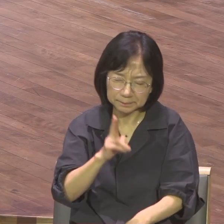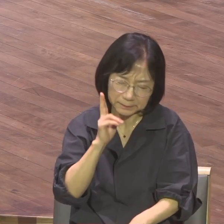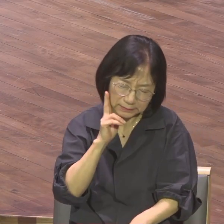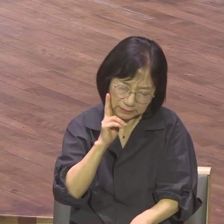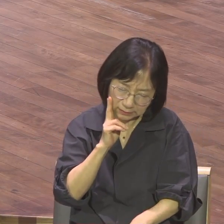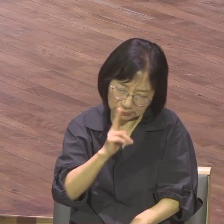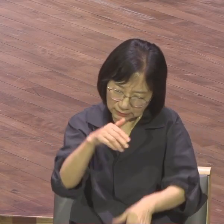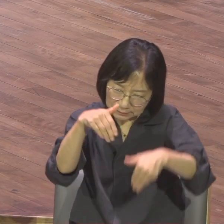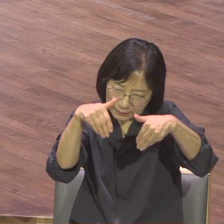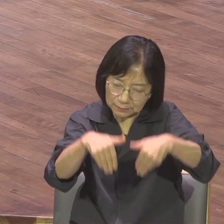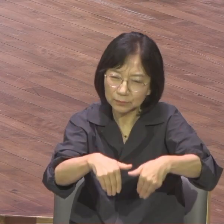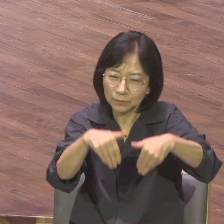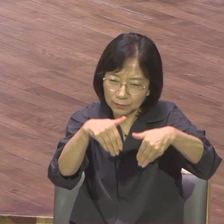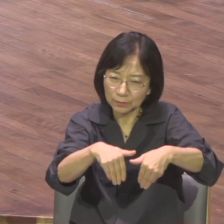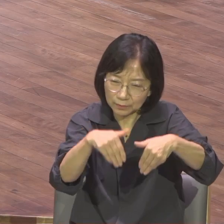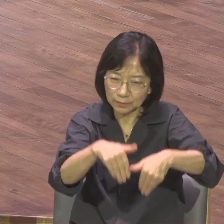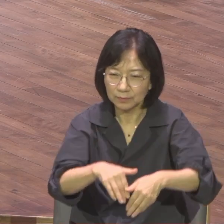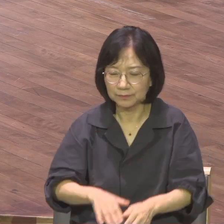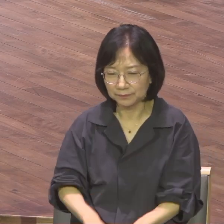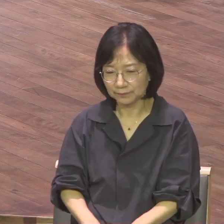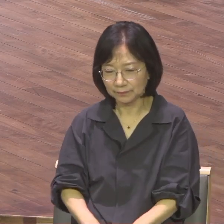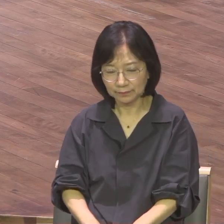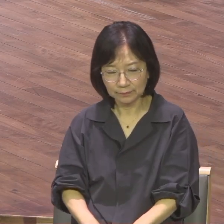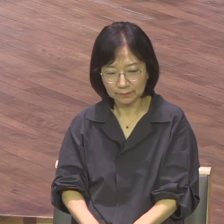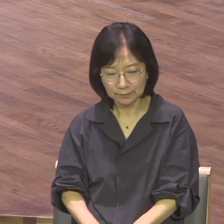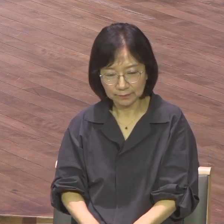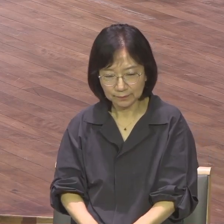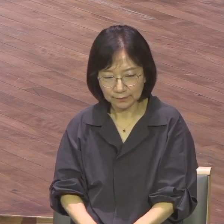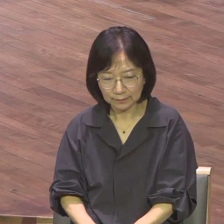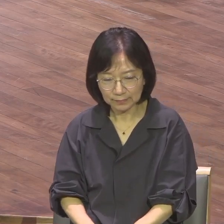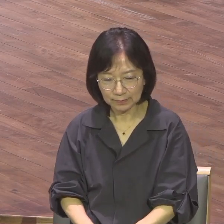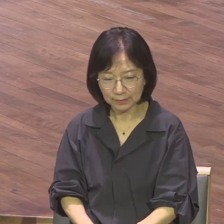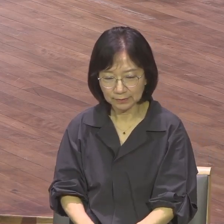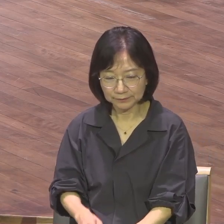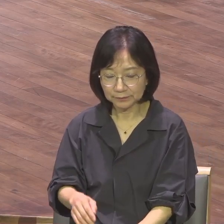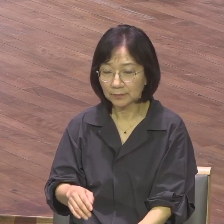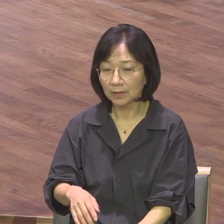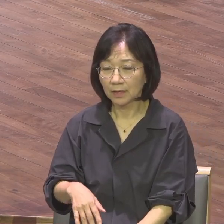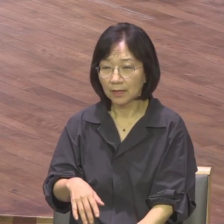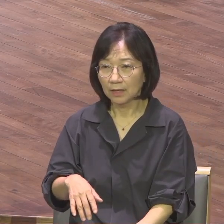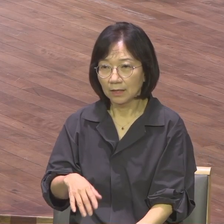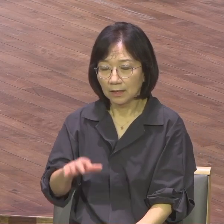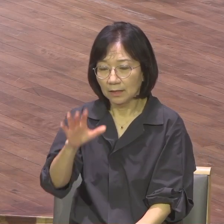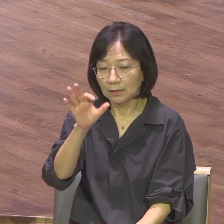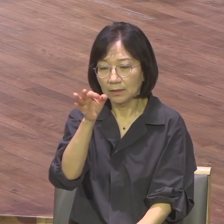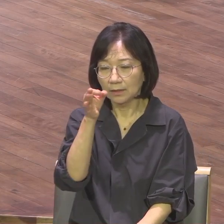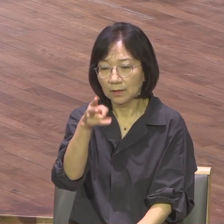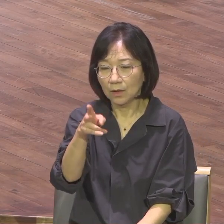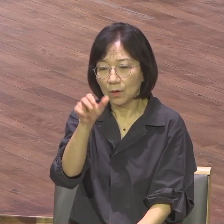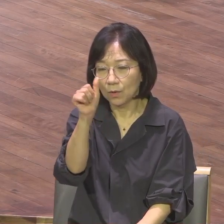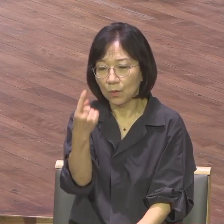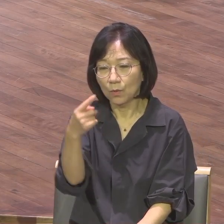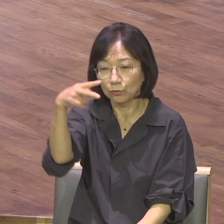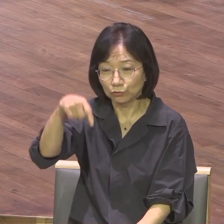요수아가 110세에 죽은 후에 후대들이 가난한 땅을 정복했지만 풍요롭고 화려한 그